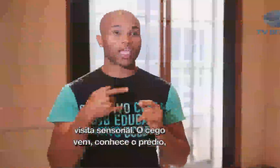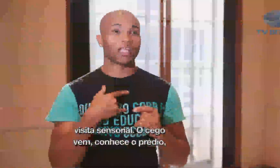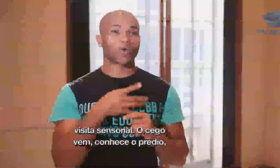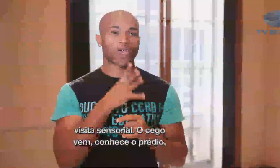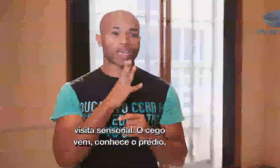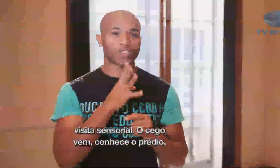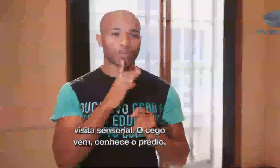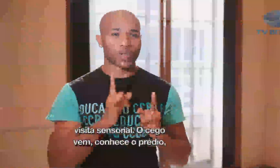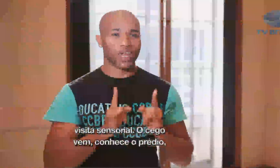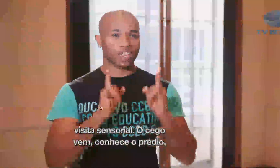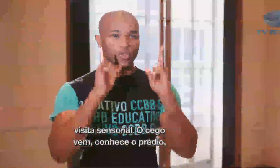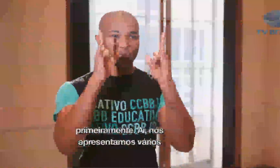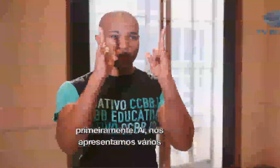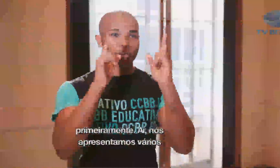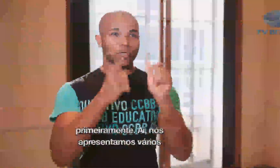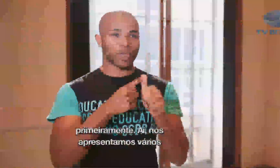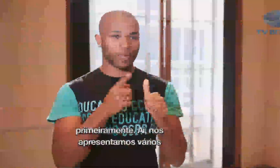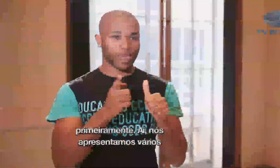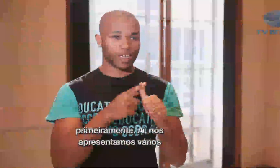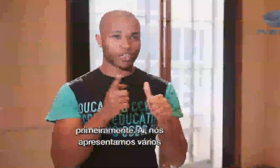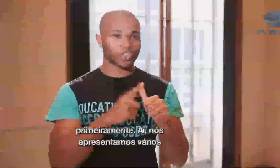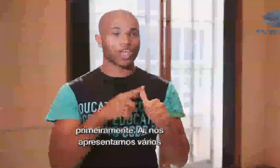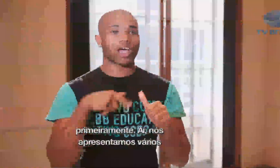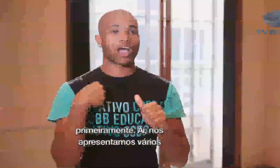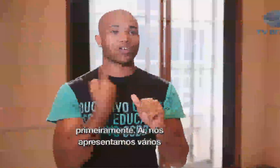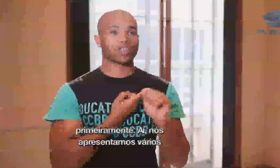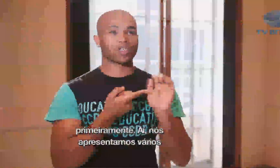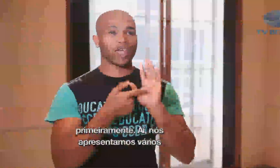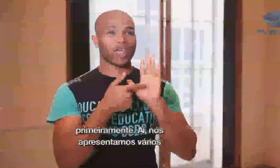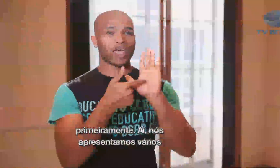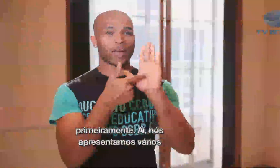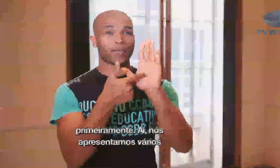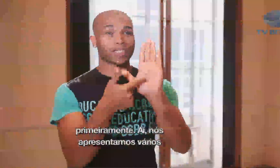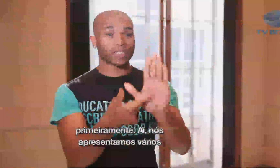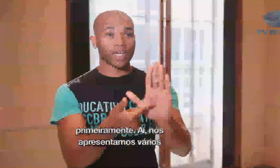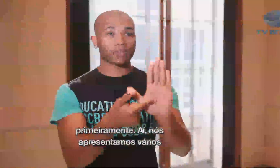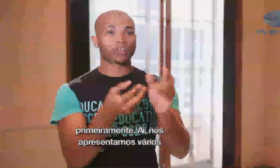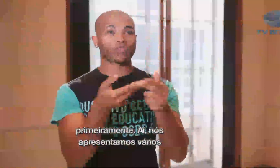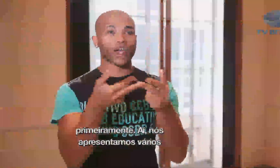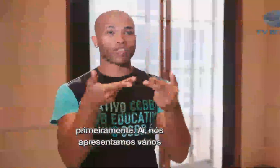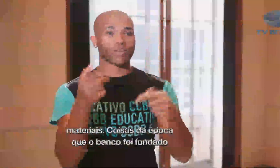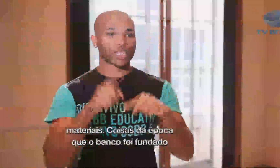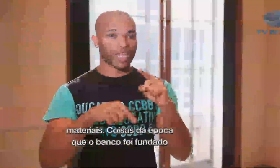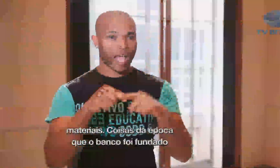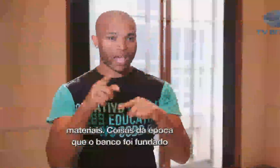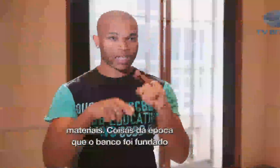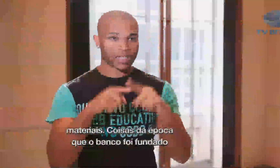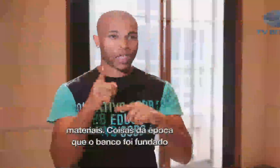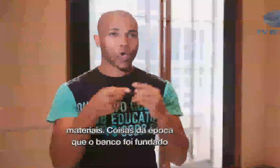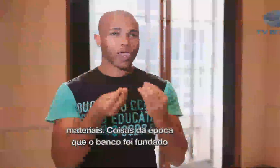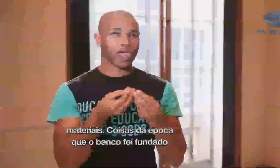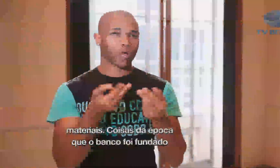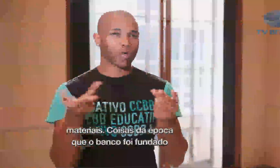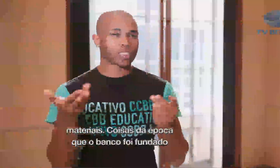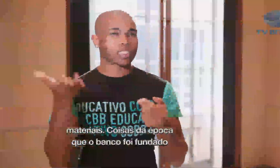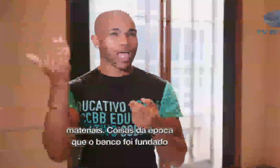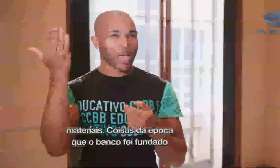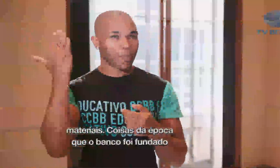ele conhece o prédio, primeiramente. Aí nós apresentamos vários materiais, coisas da época